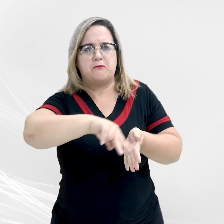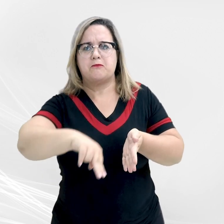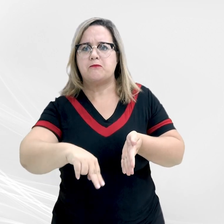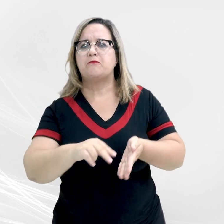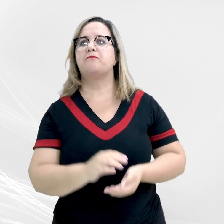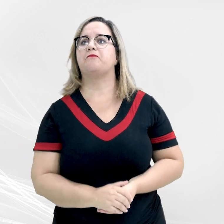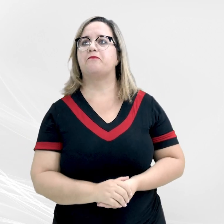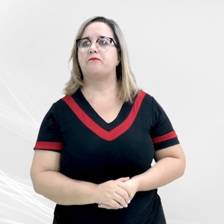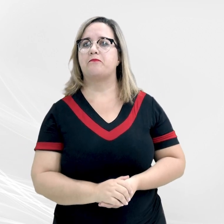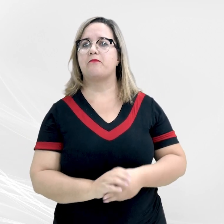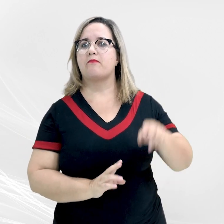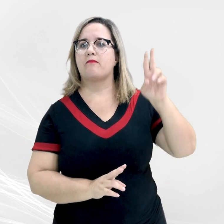Abre aspas.